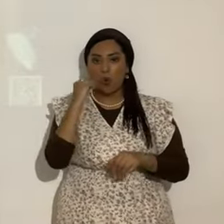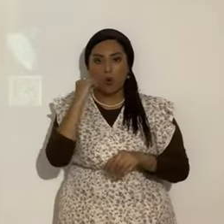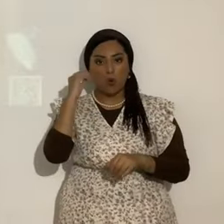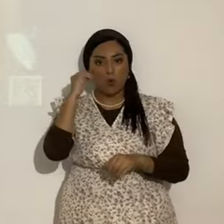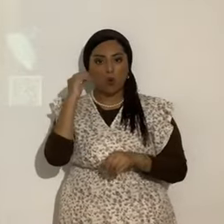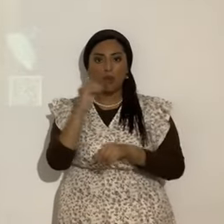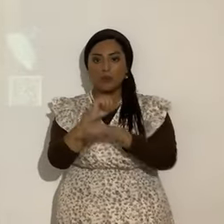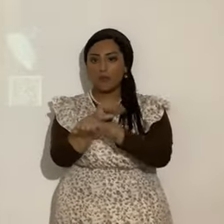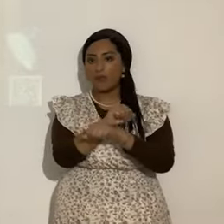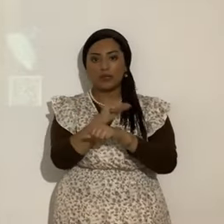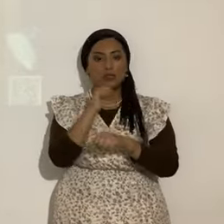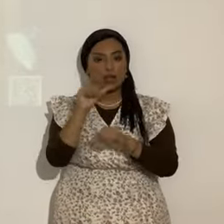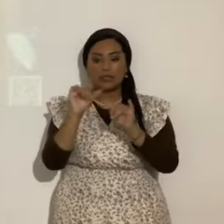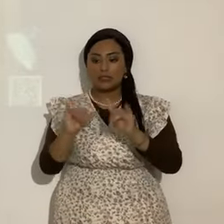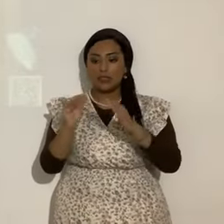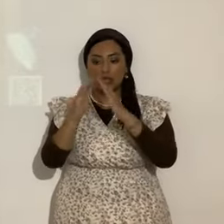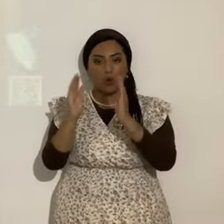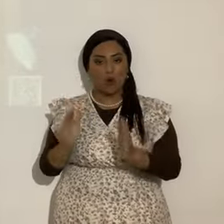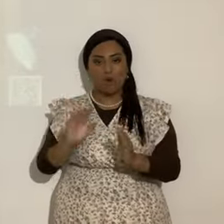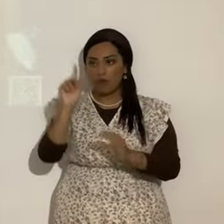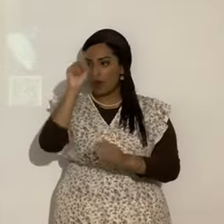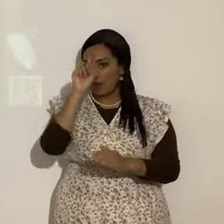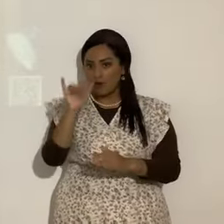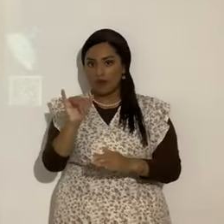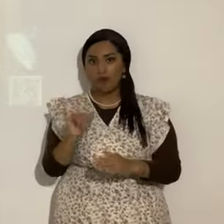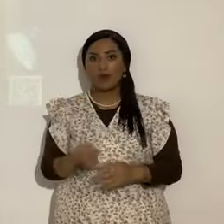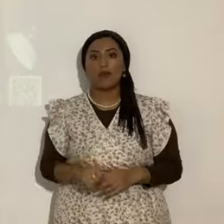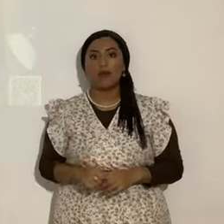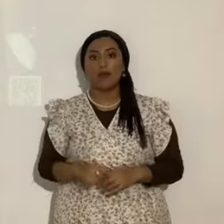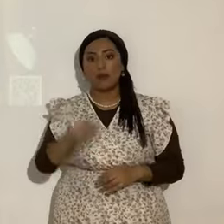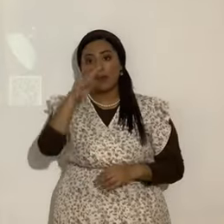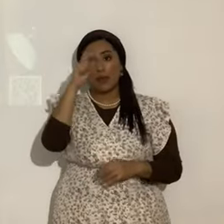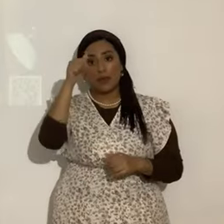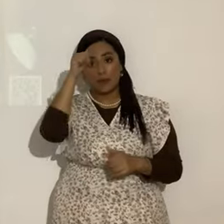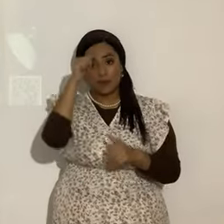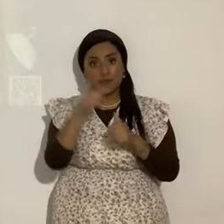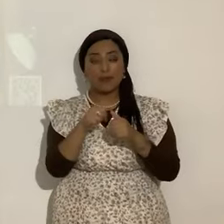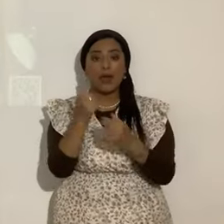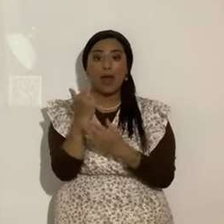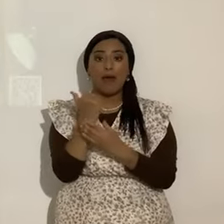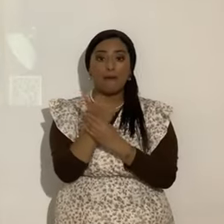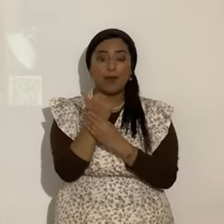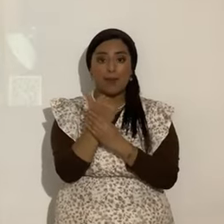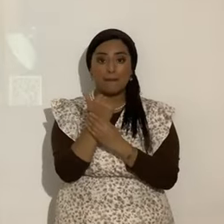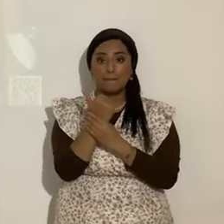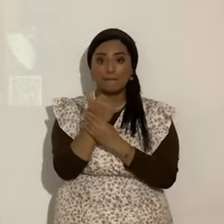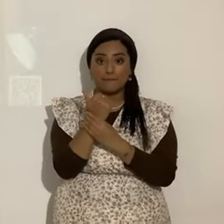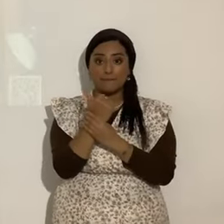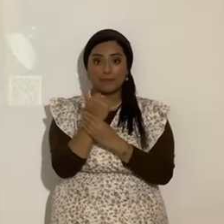Se está refiriendo a eso. Porque recuerda que Abraham es padre